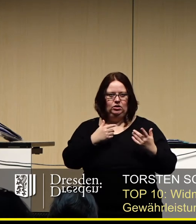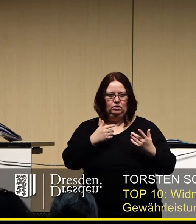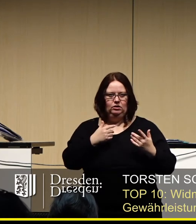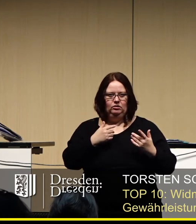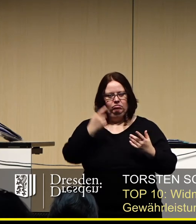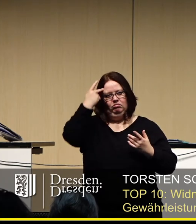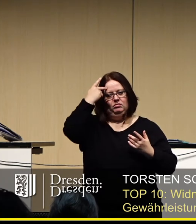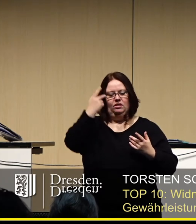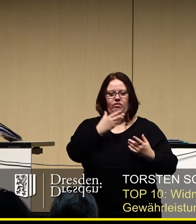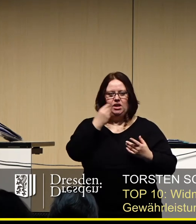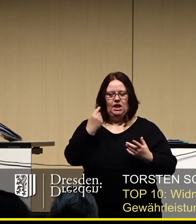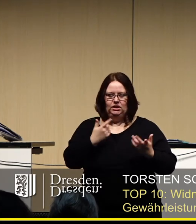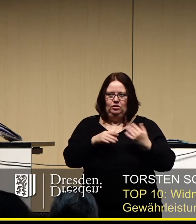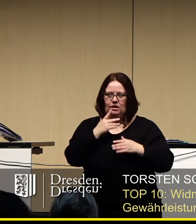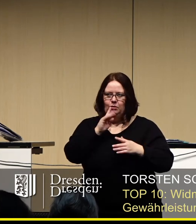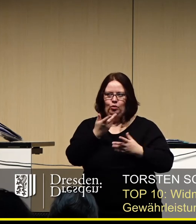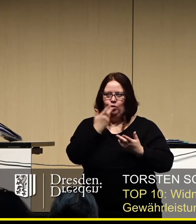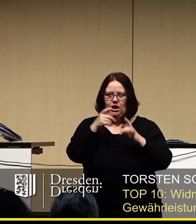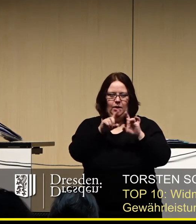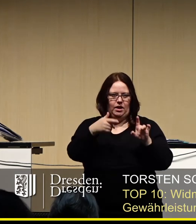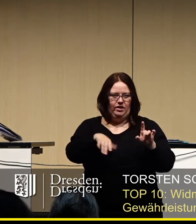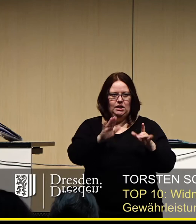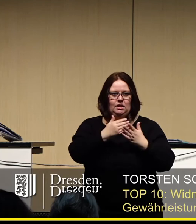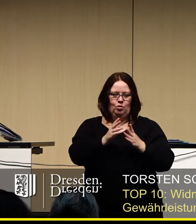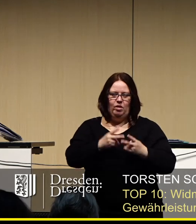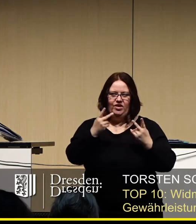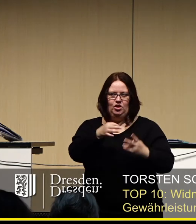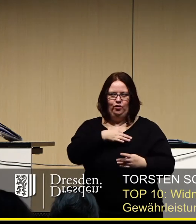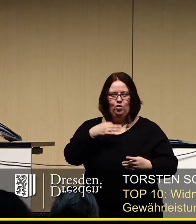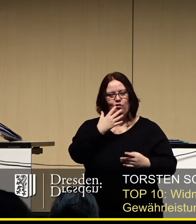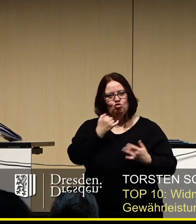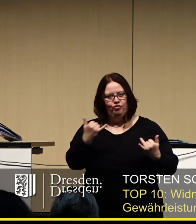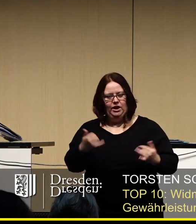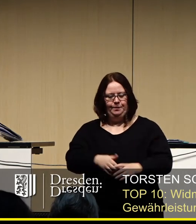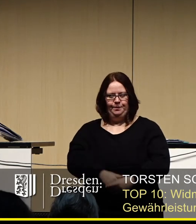in der Erinnerung dann sozusagen auf dem Schirm hatten. Deswegen nochmal wichtig für uns zu wissen.